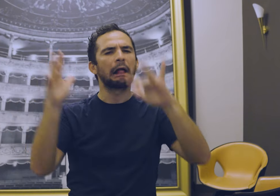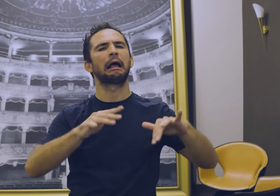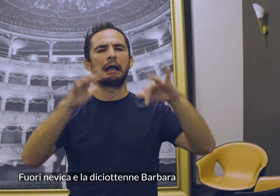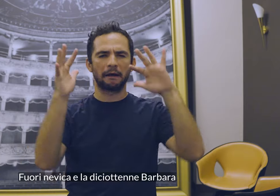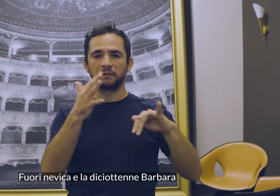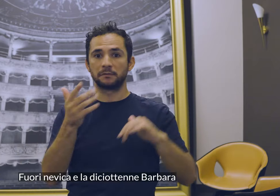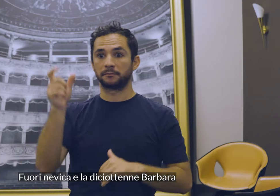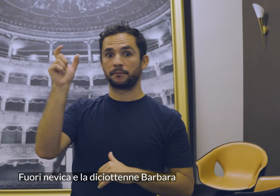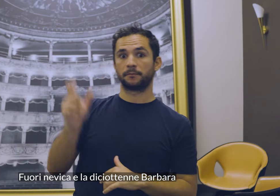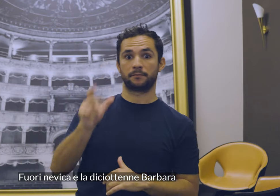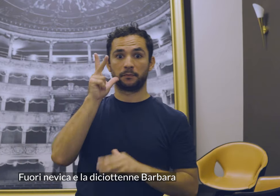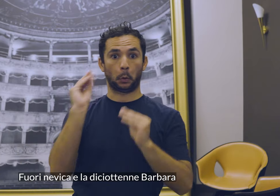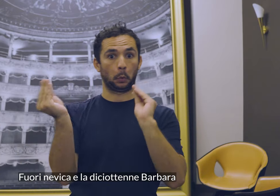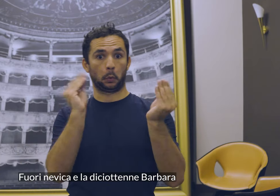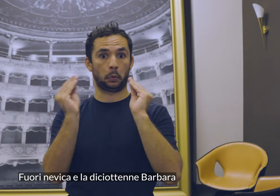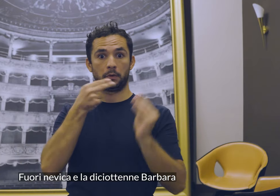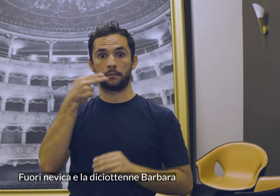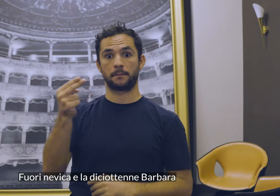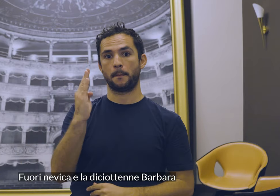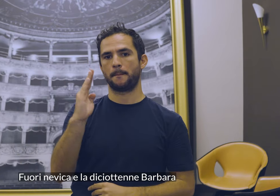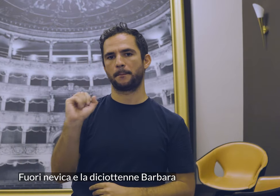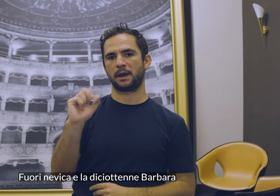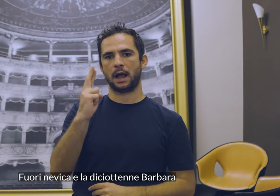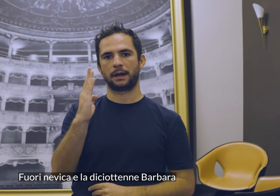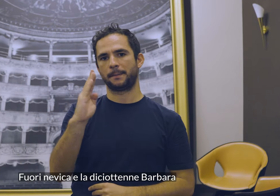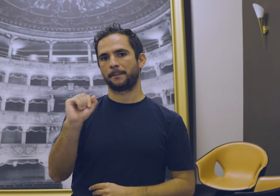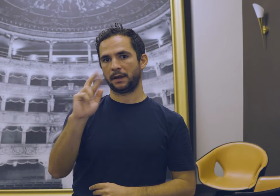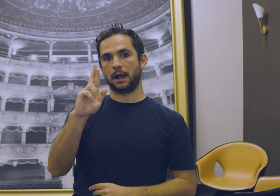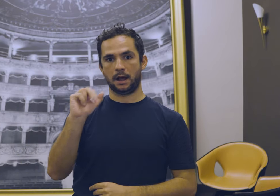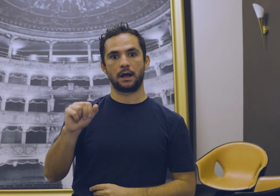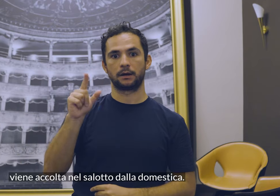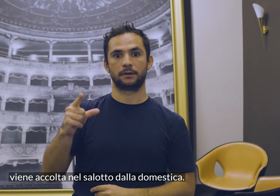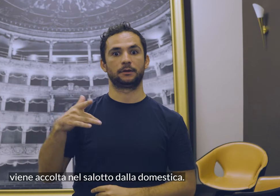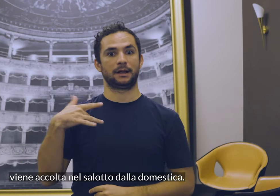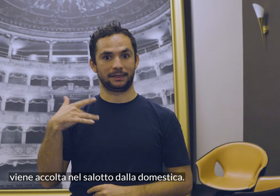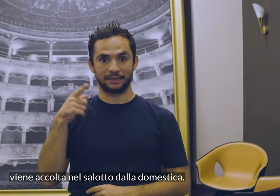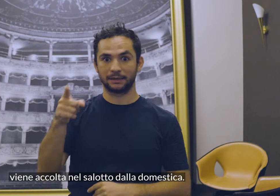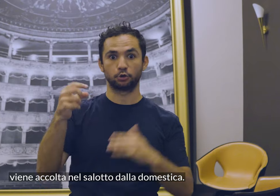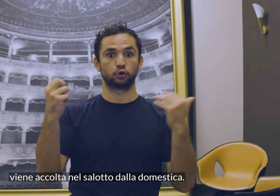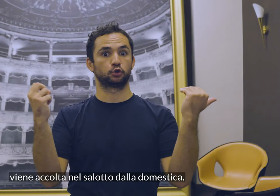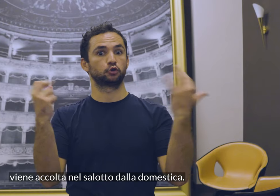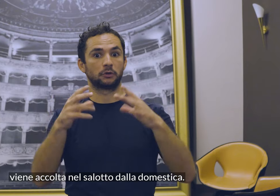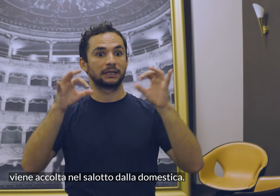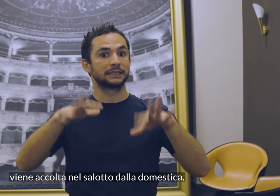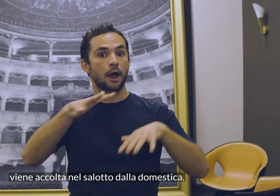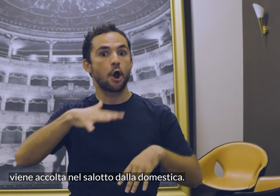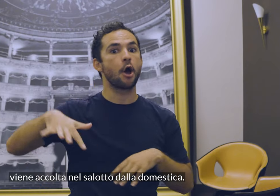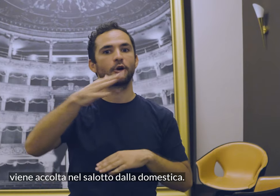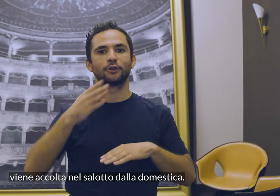Fuorinevica e la diciottenne Barbara viene accolta nel salotto dalla